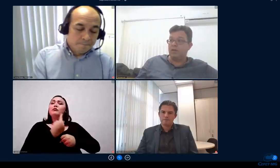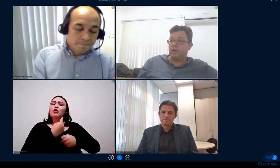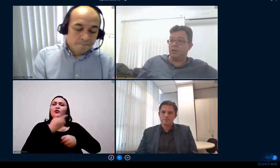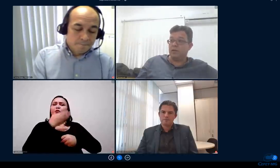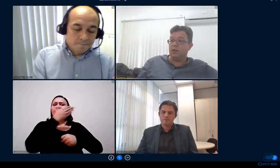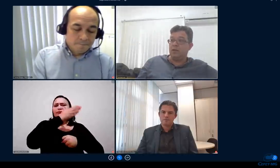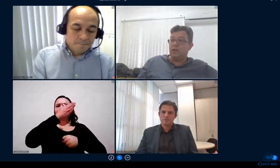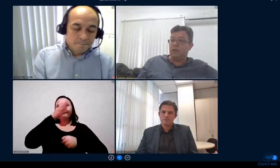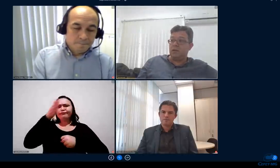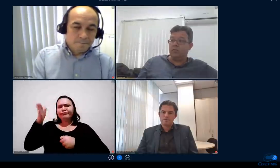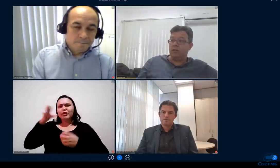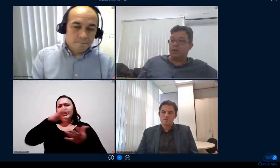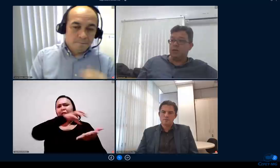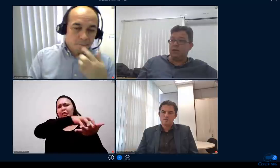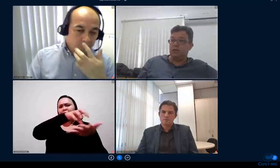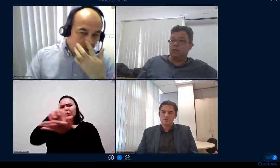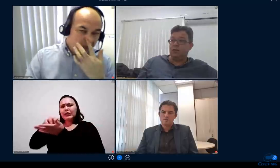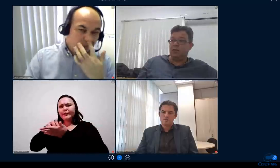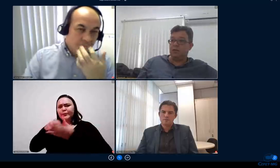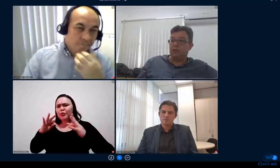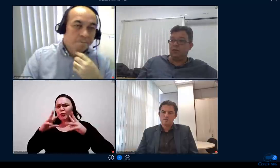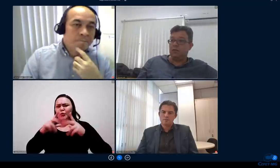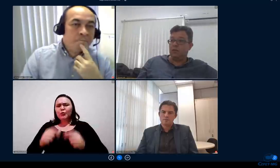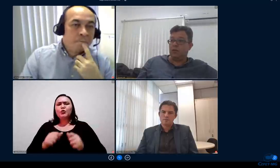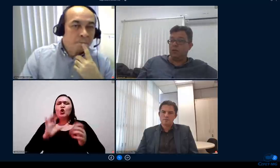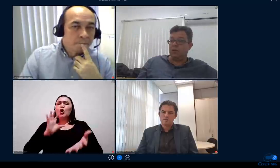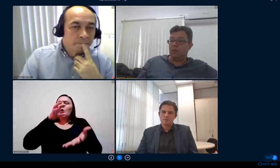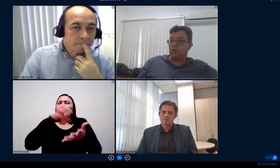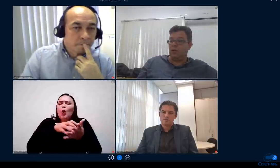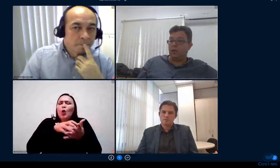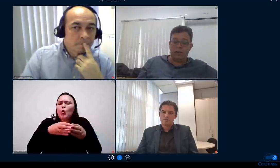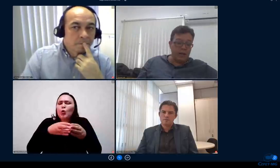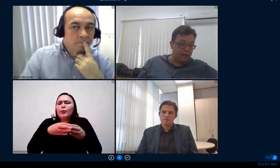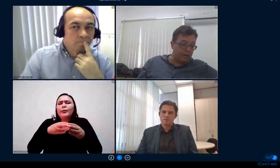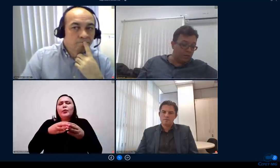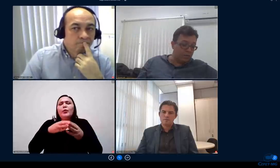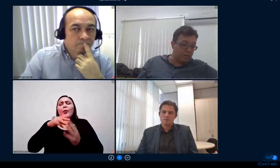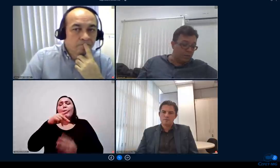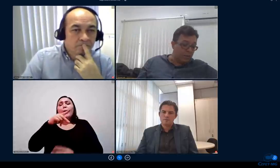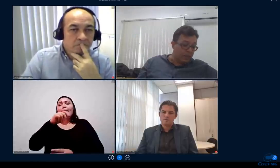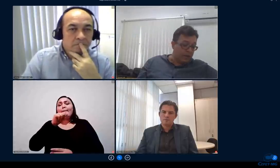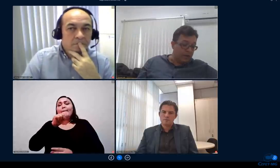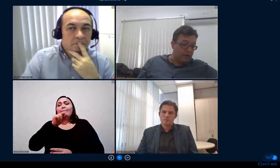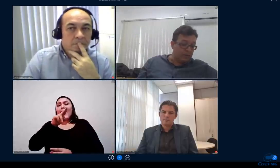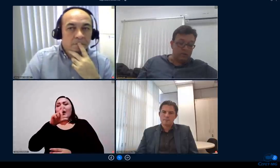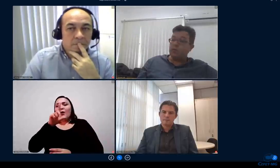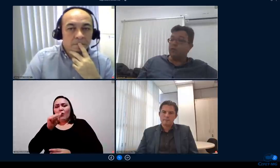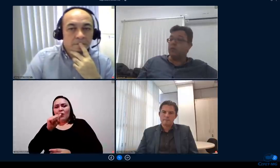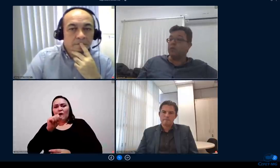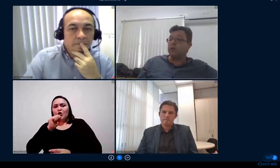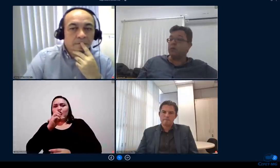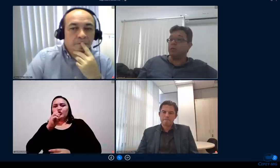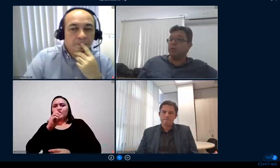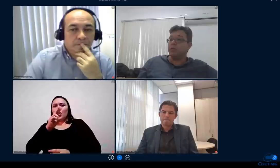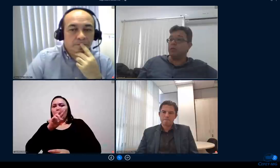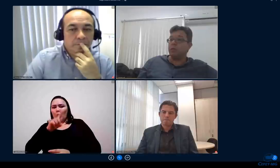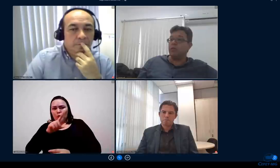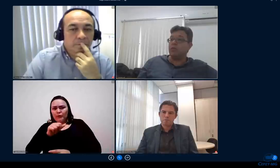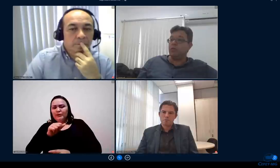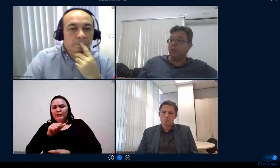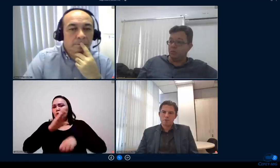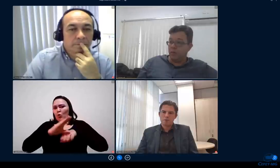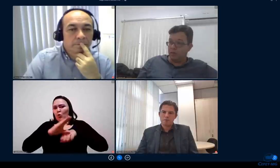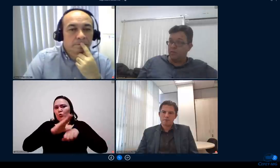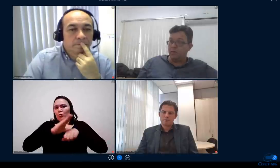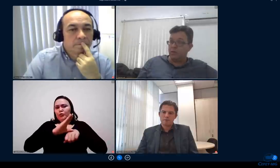uma referência né na oferta aí de ensino online técnico nós nos campos nós tivemos